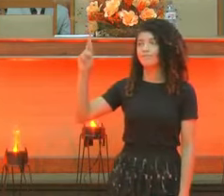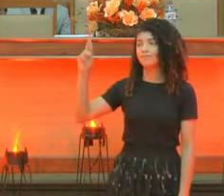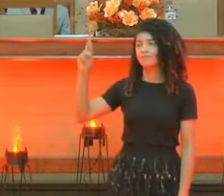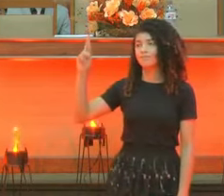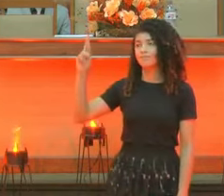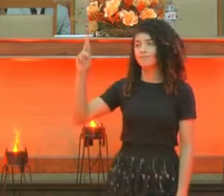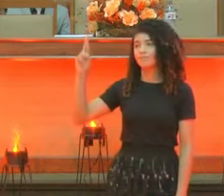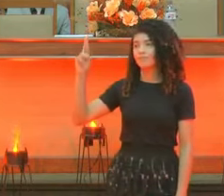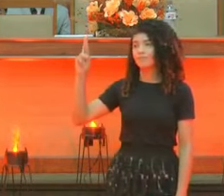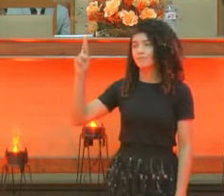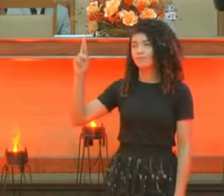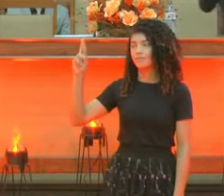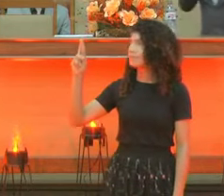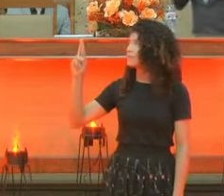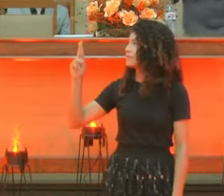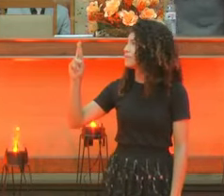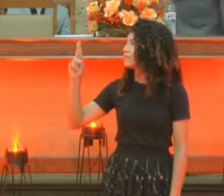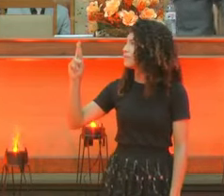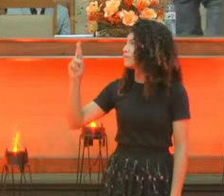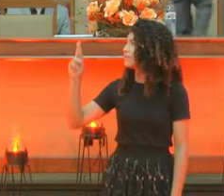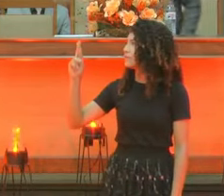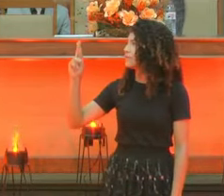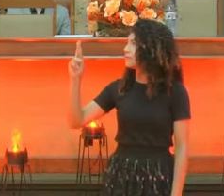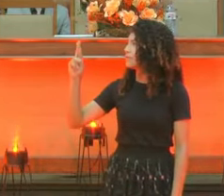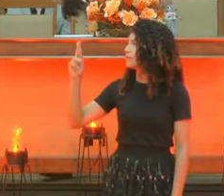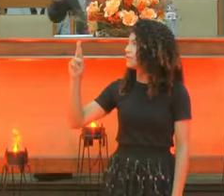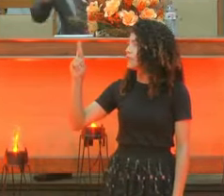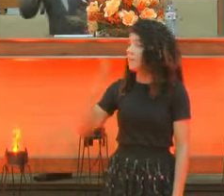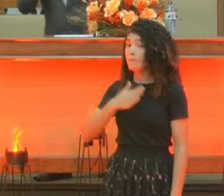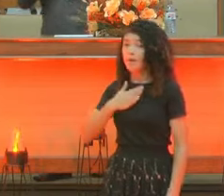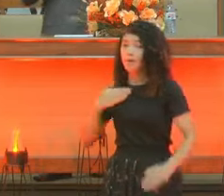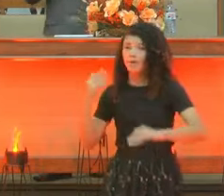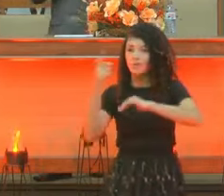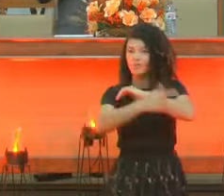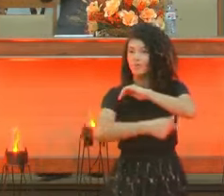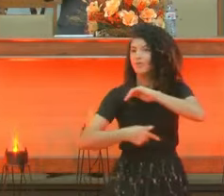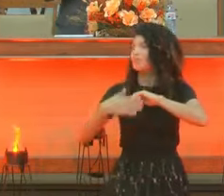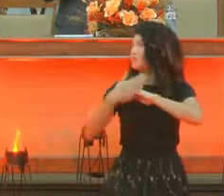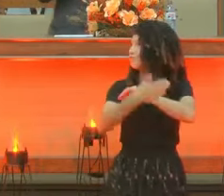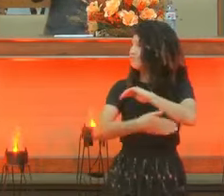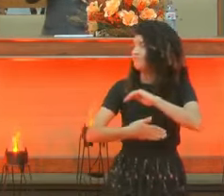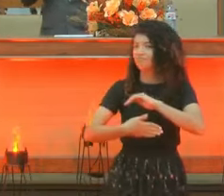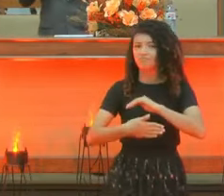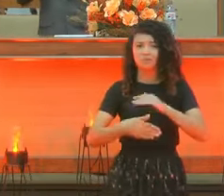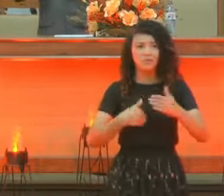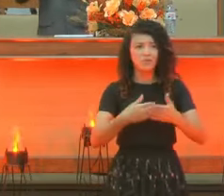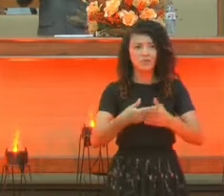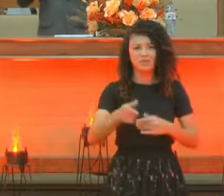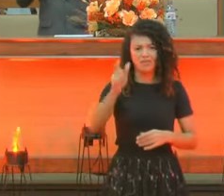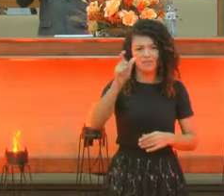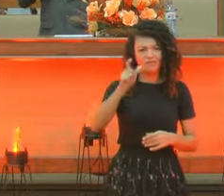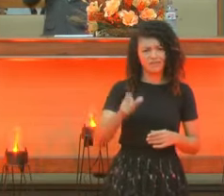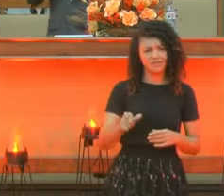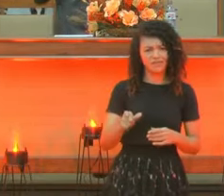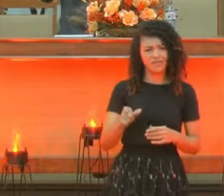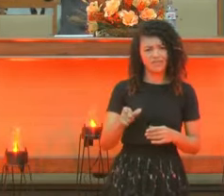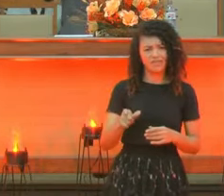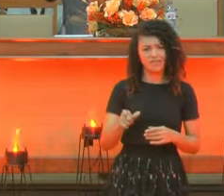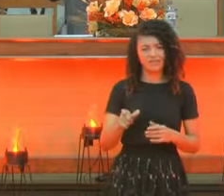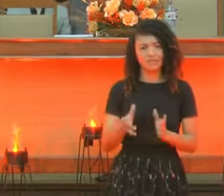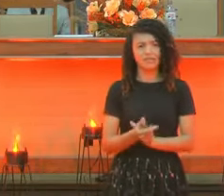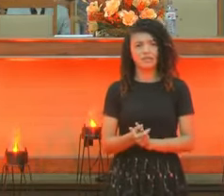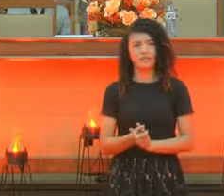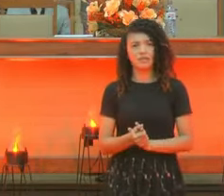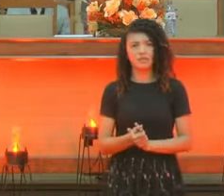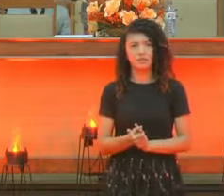um. Ei, tu pode ser pequenininha. Tu pode ser analfabeto. Tu pode ser uma pessoa que ninguém dá nada para ti. Mas Deus